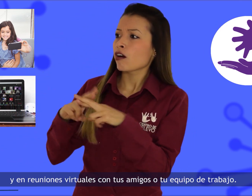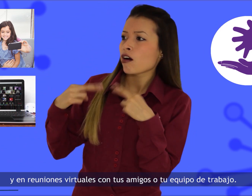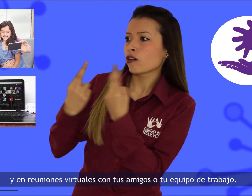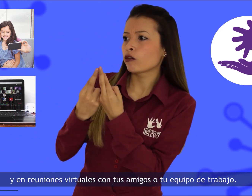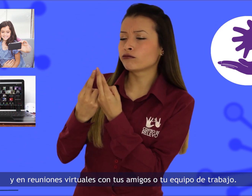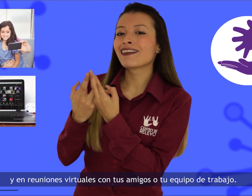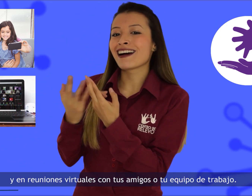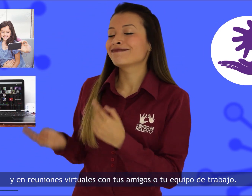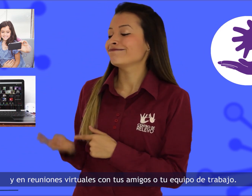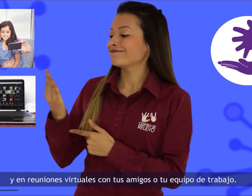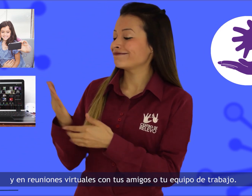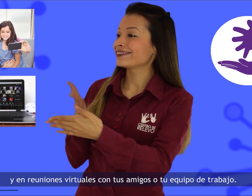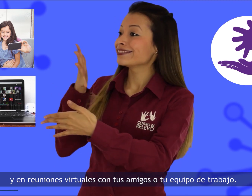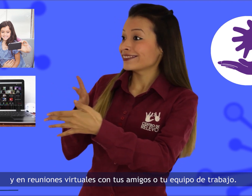amigos o tu equipo de trabajo.